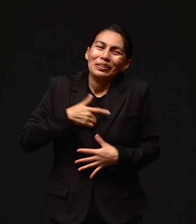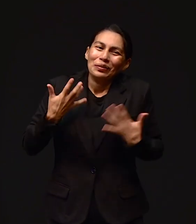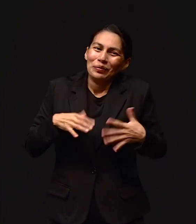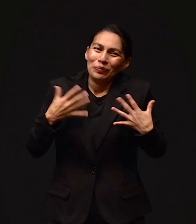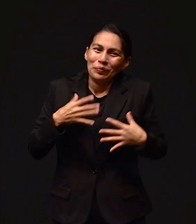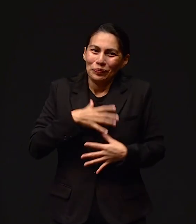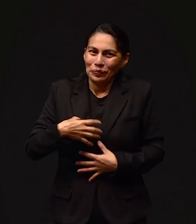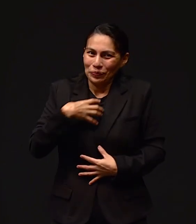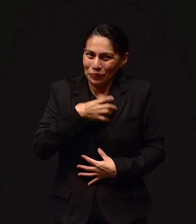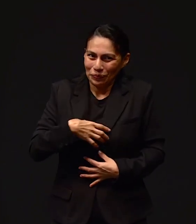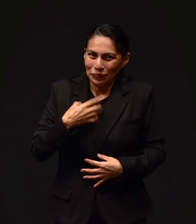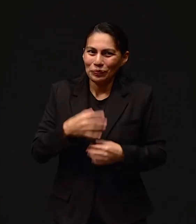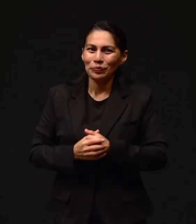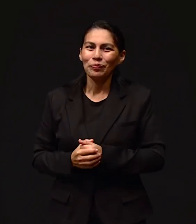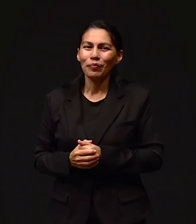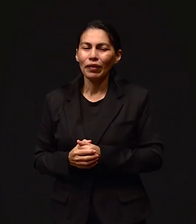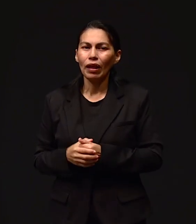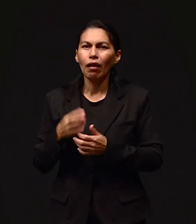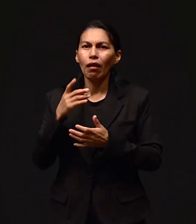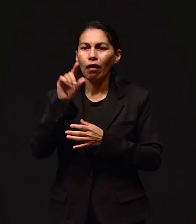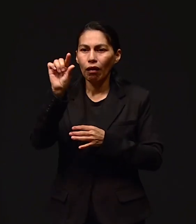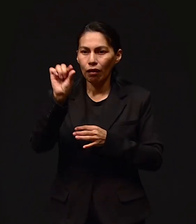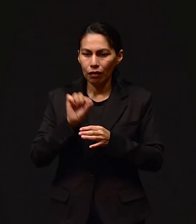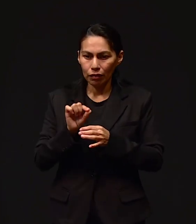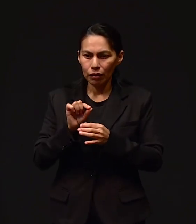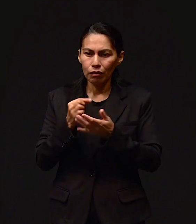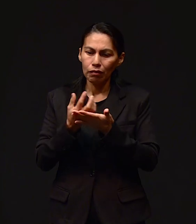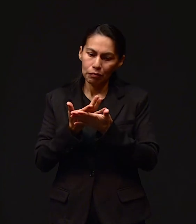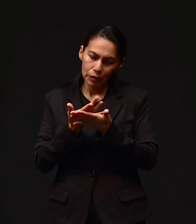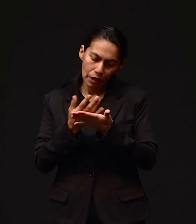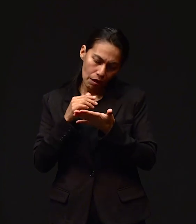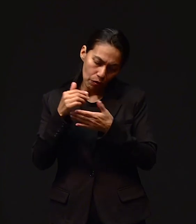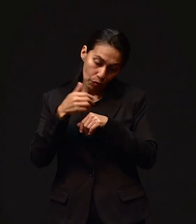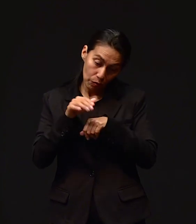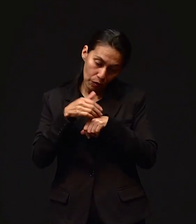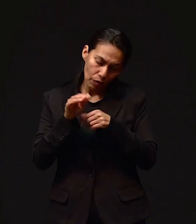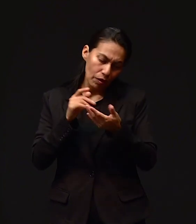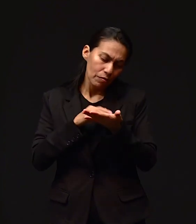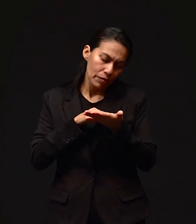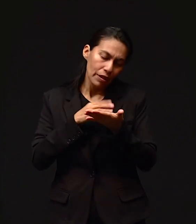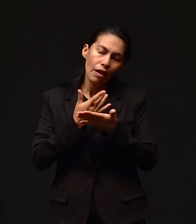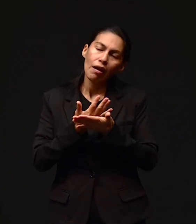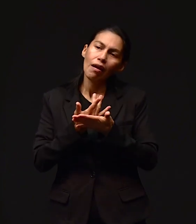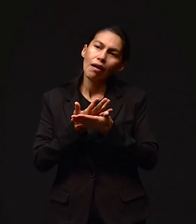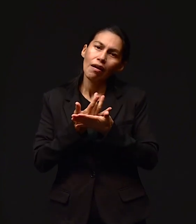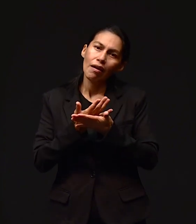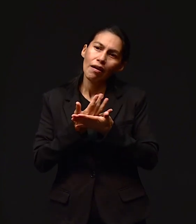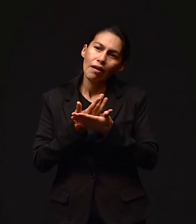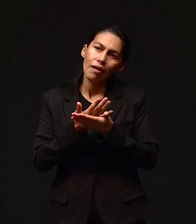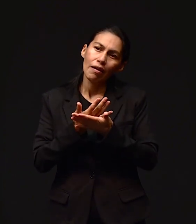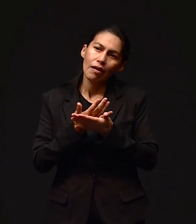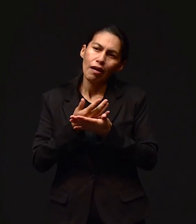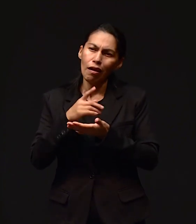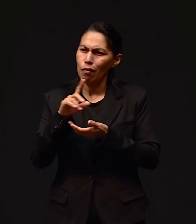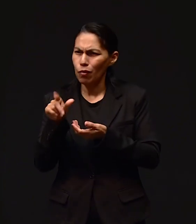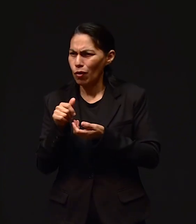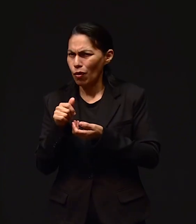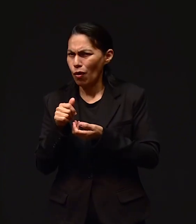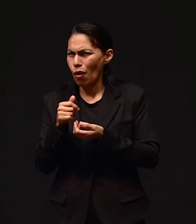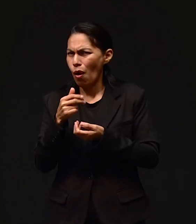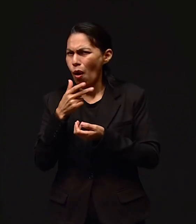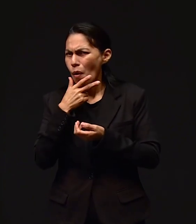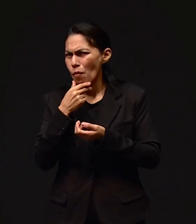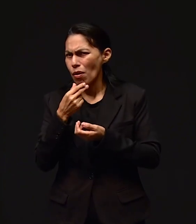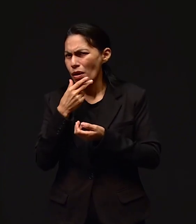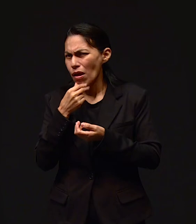ya entramos, tomamos nuestro turno y esperamos. Y ya me atendió una